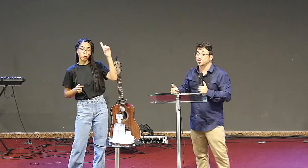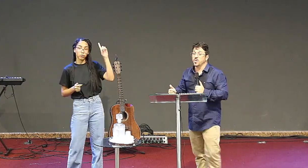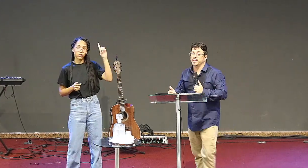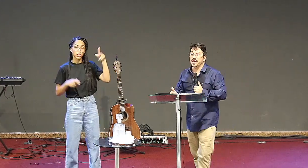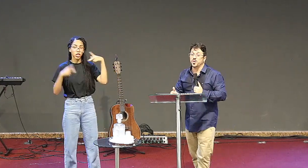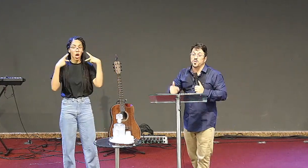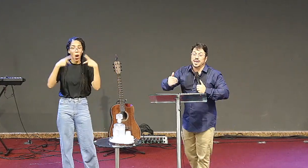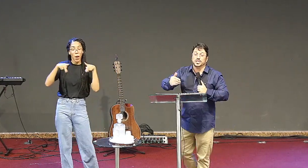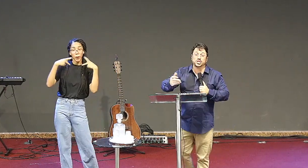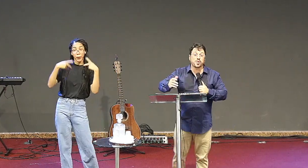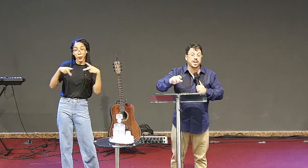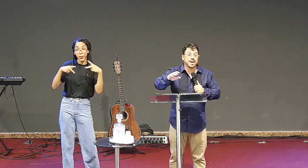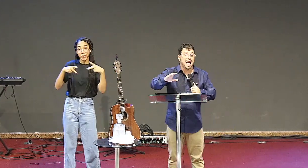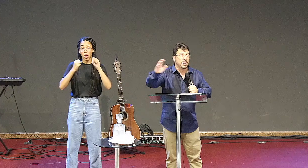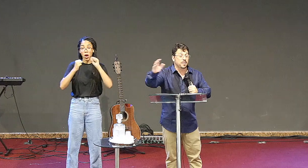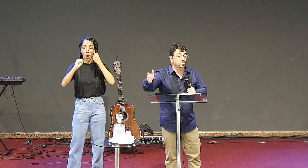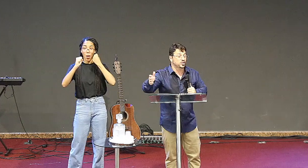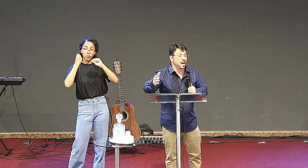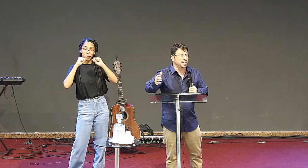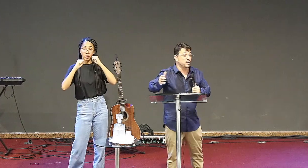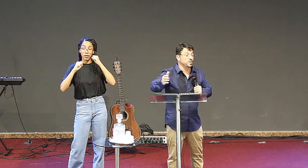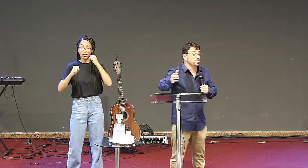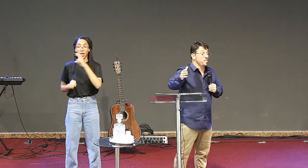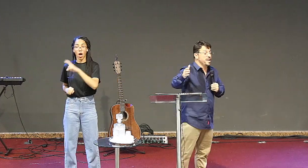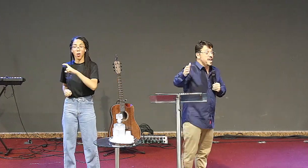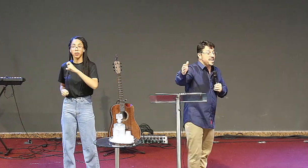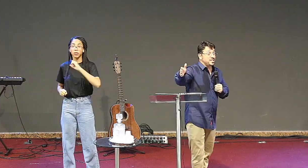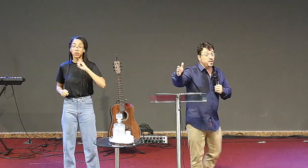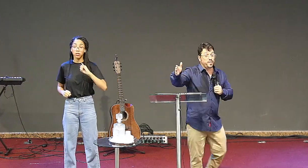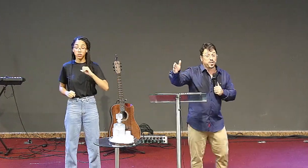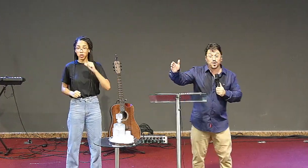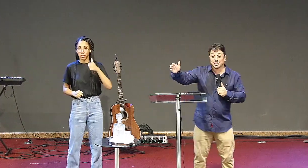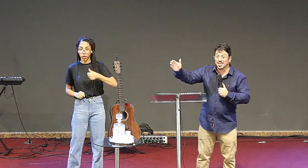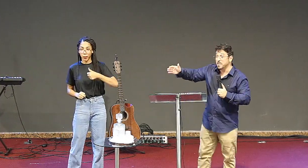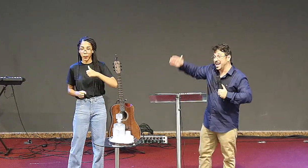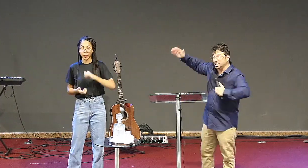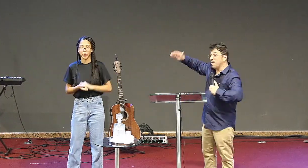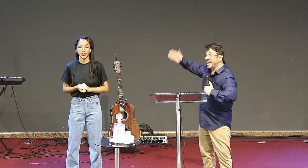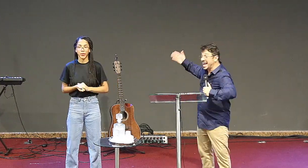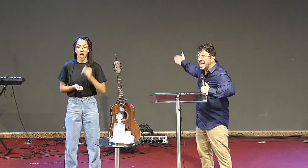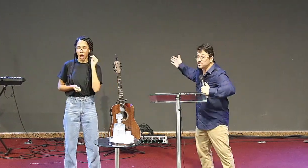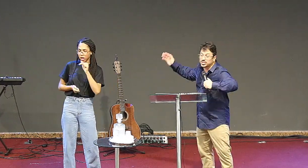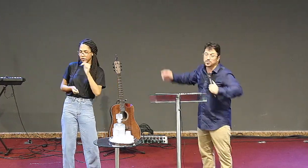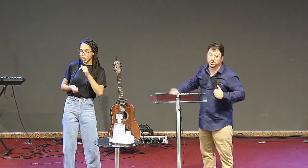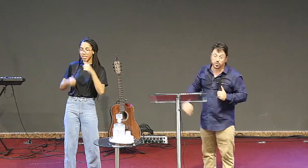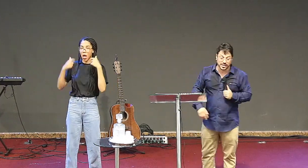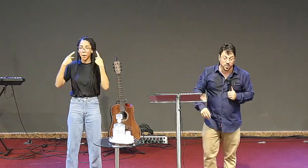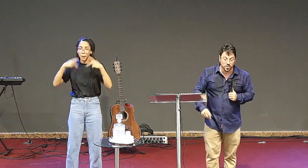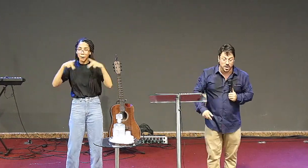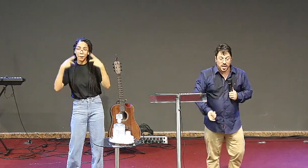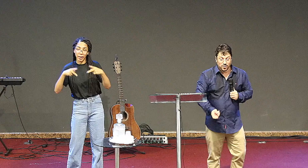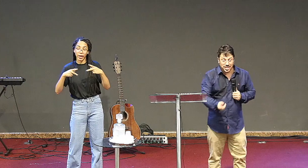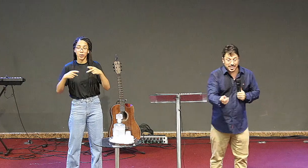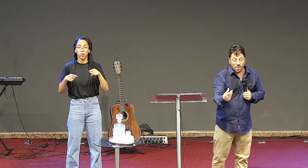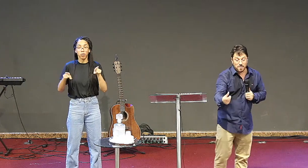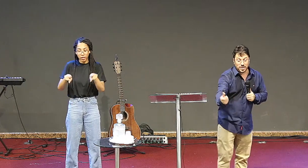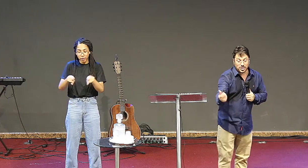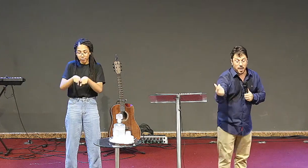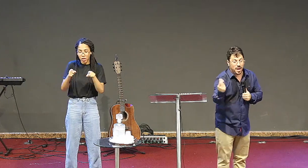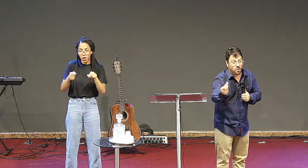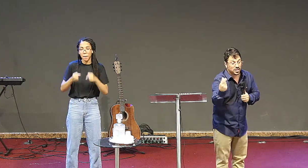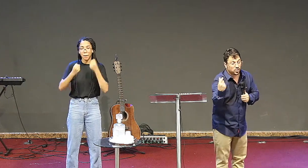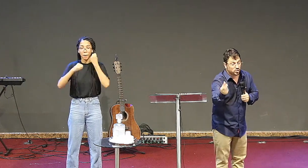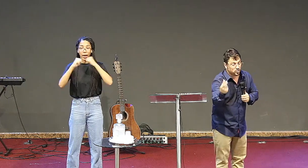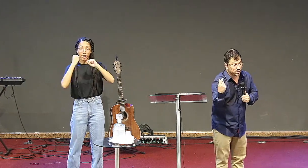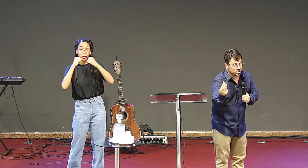no Salmo 51, aí a gente chegou em casa, abriu o seu canal no Youtube e a gente viu que você também tinha pregado no Salmo 51, você que está com a Bíblia